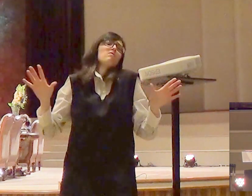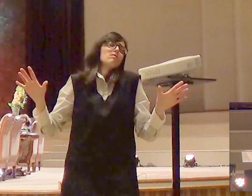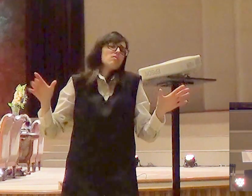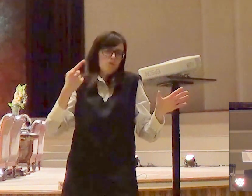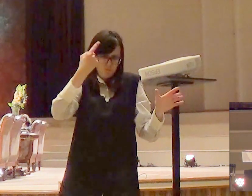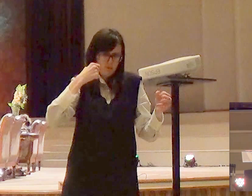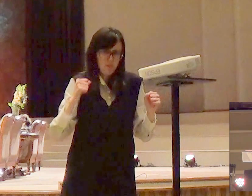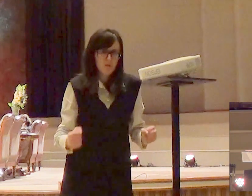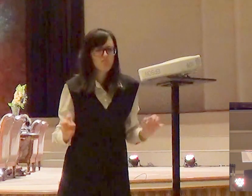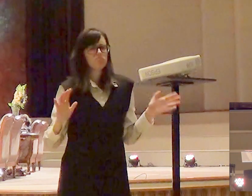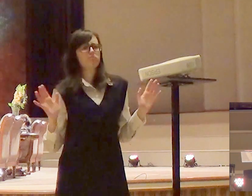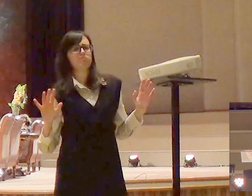esquece